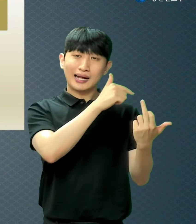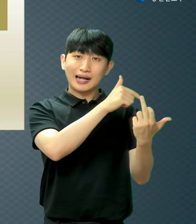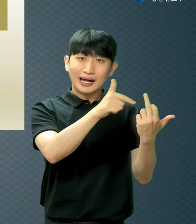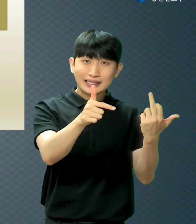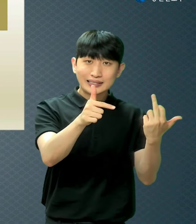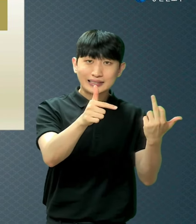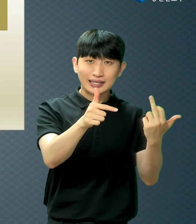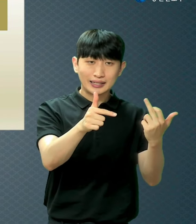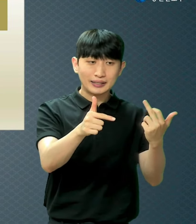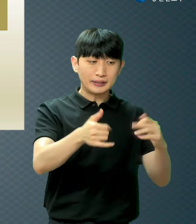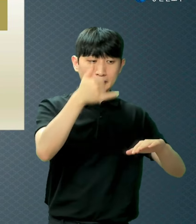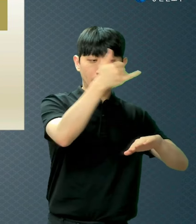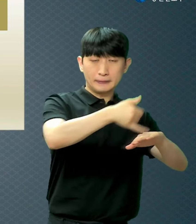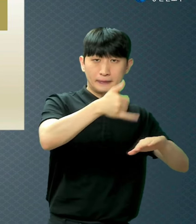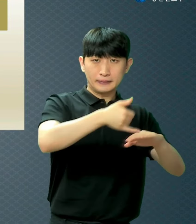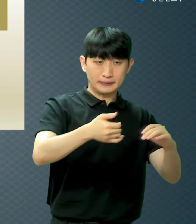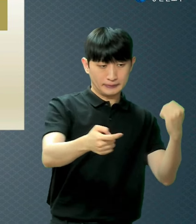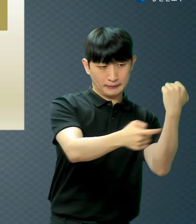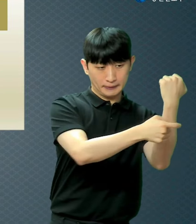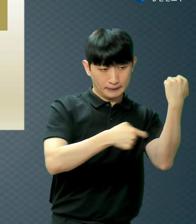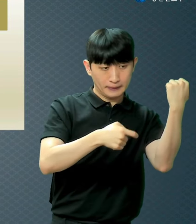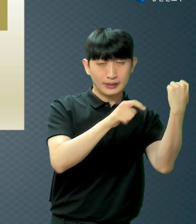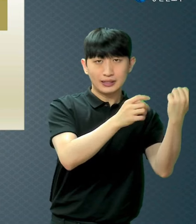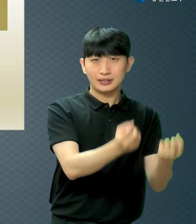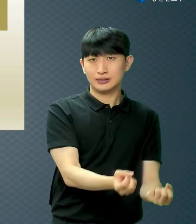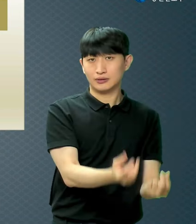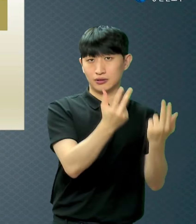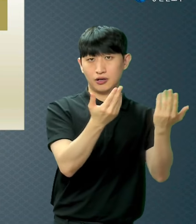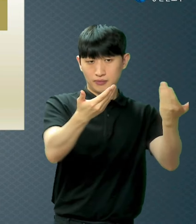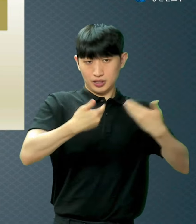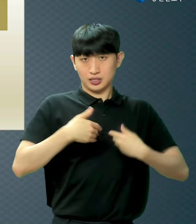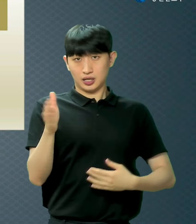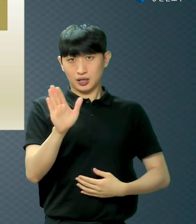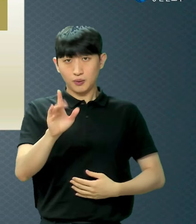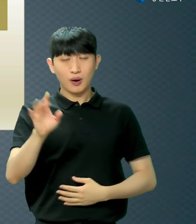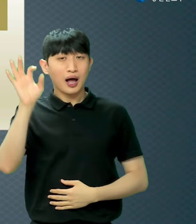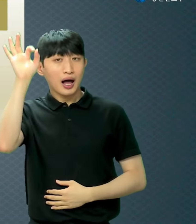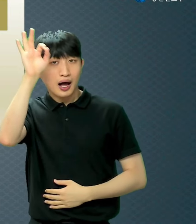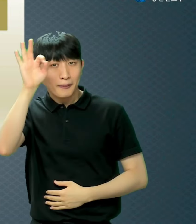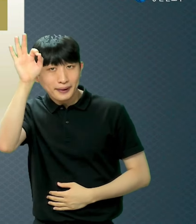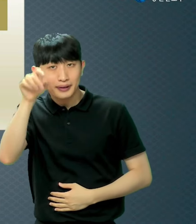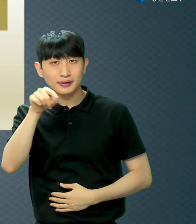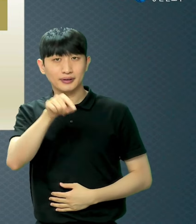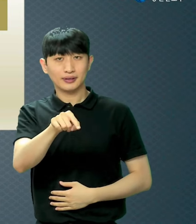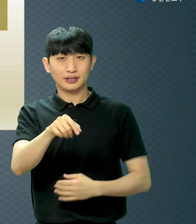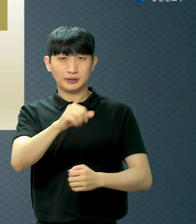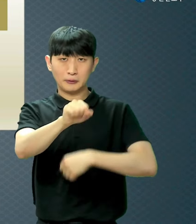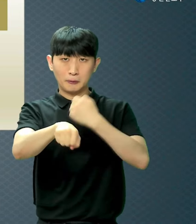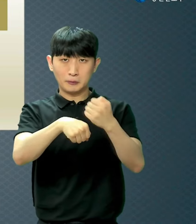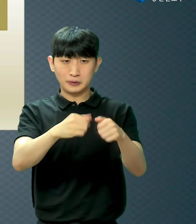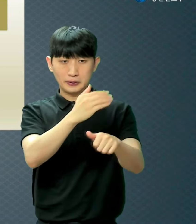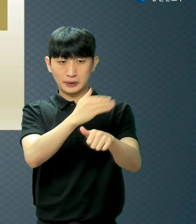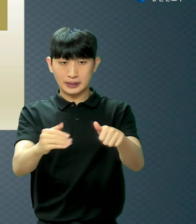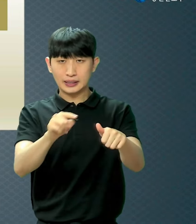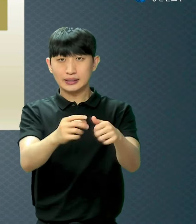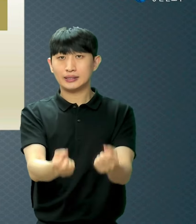재물은 안 받고 아벨의 재물만 받았을까 이유가 뭘까